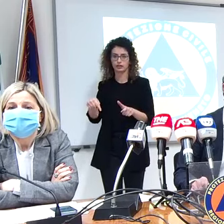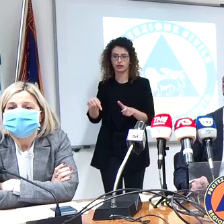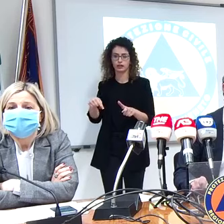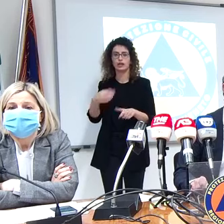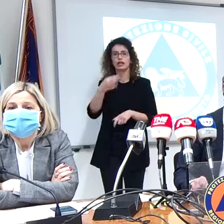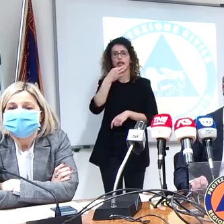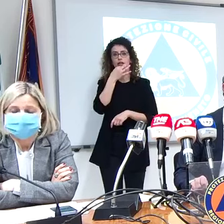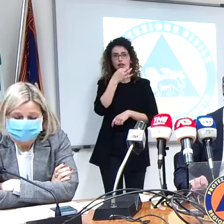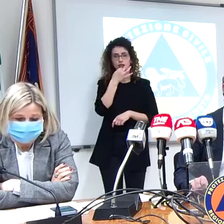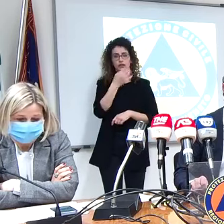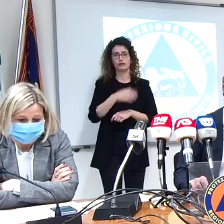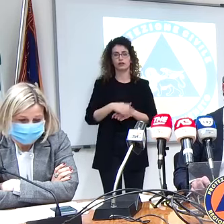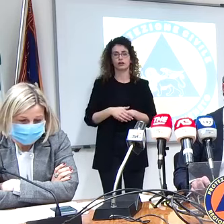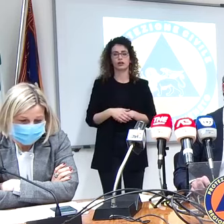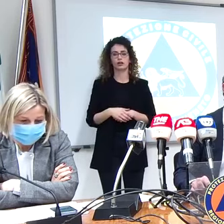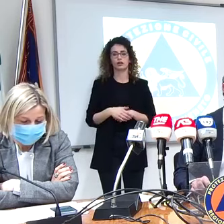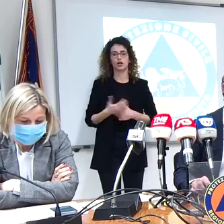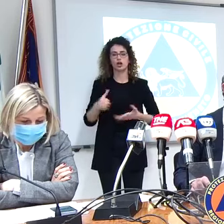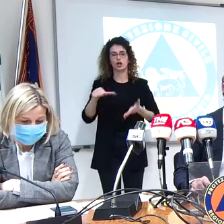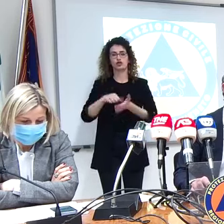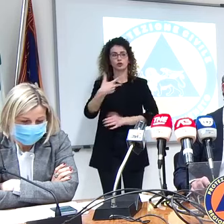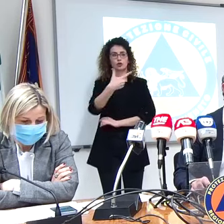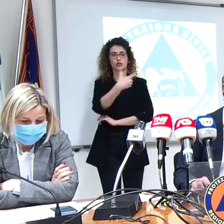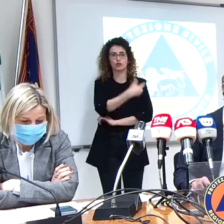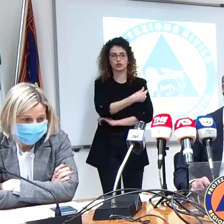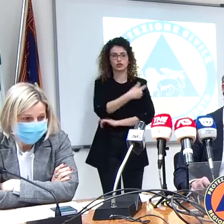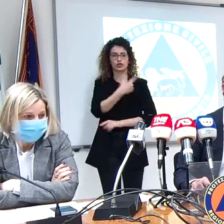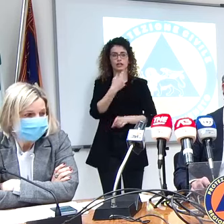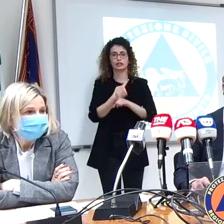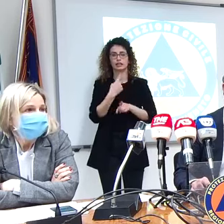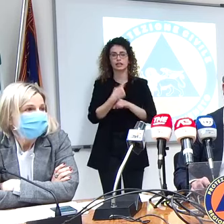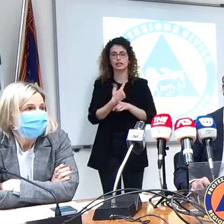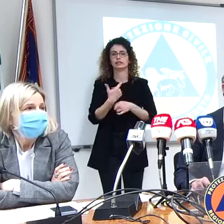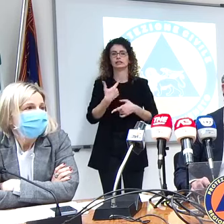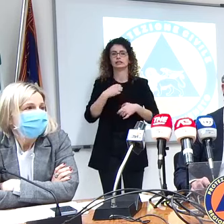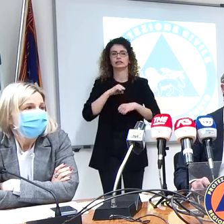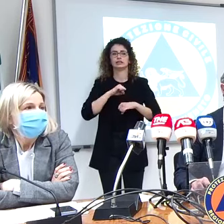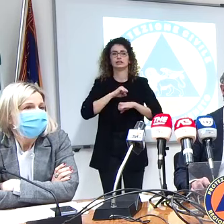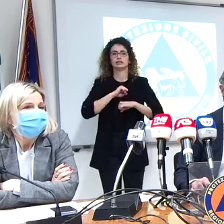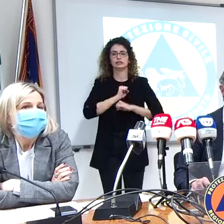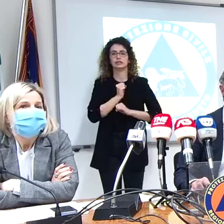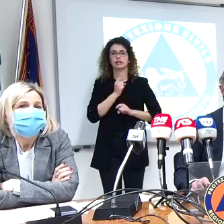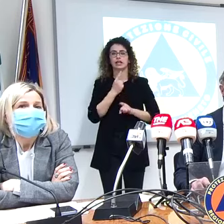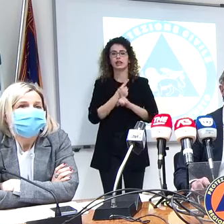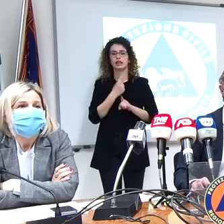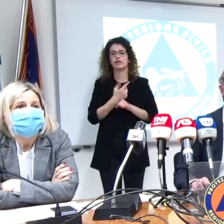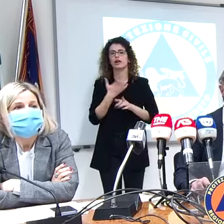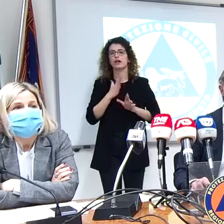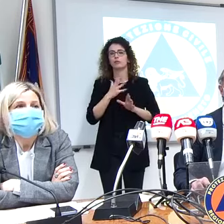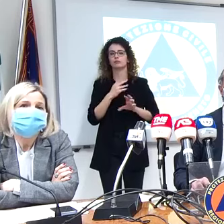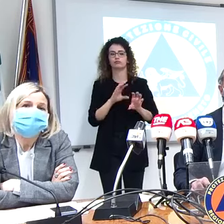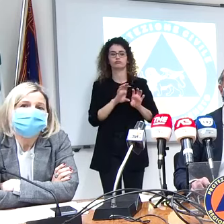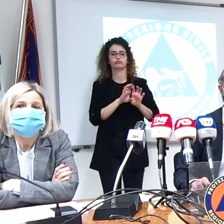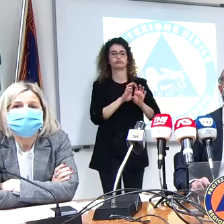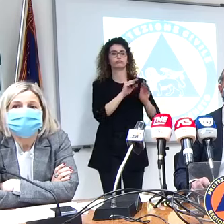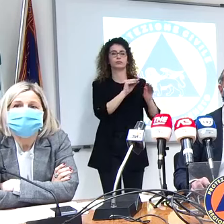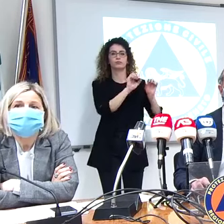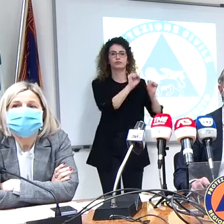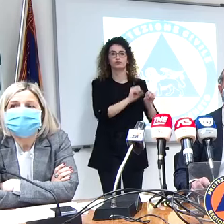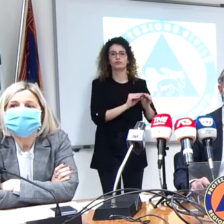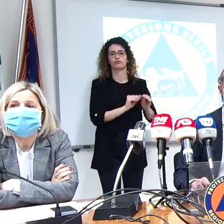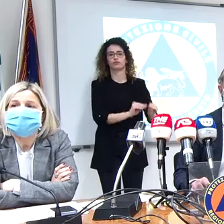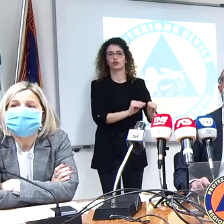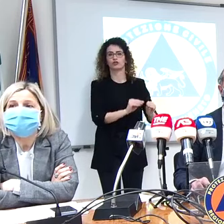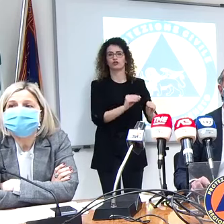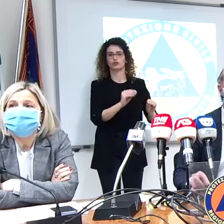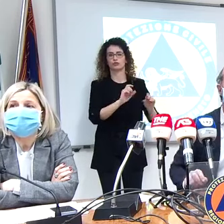dire che i centri vaccinali devono avere, purtroppo siamo un po', avere una scorta minima di vaccini in alternativa per chi ha